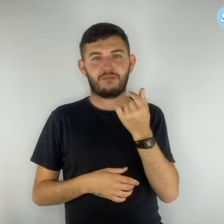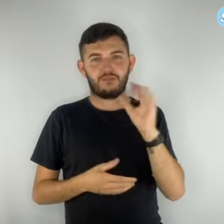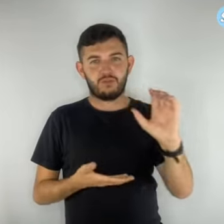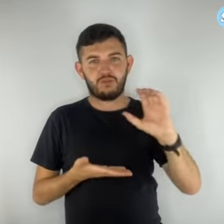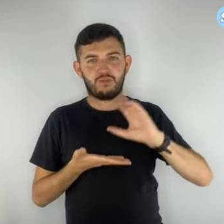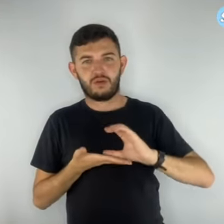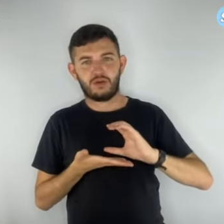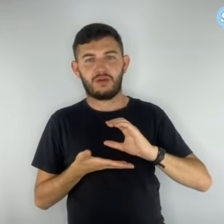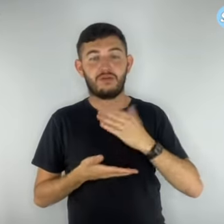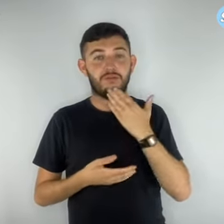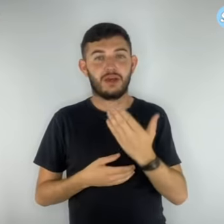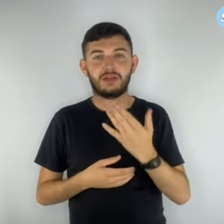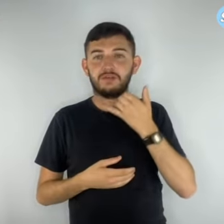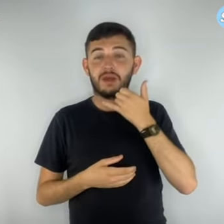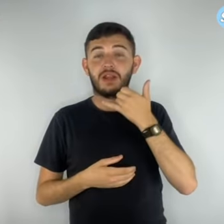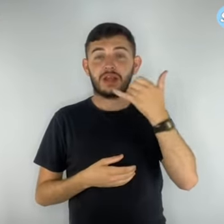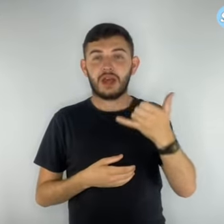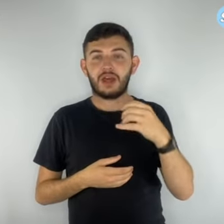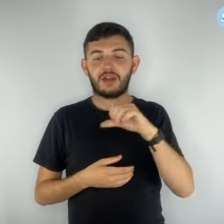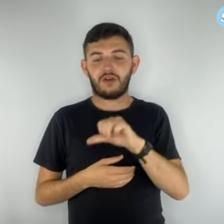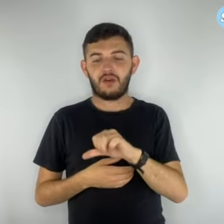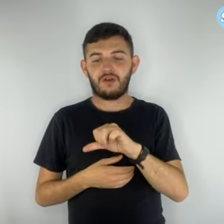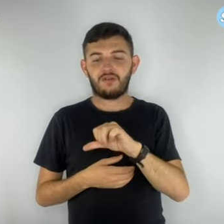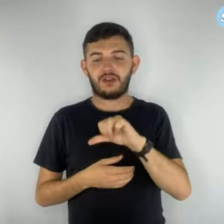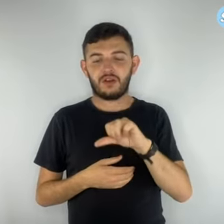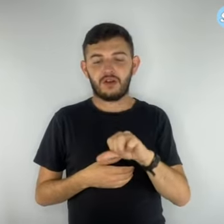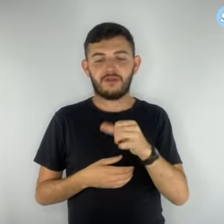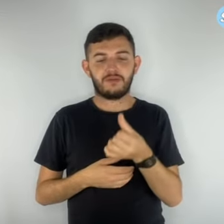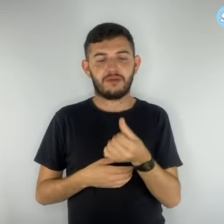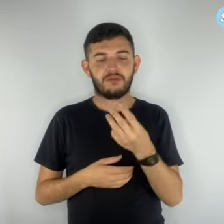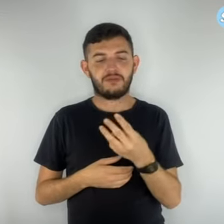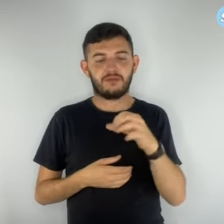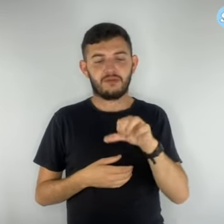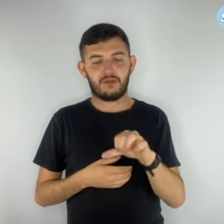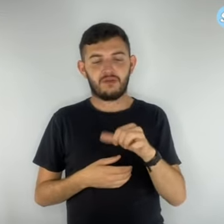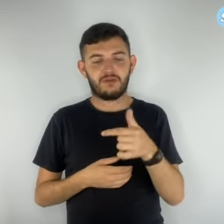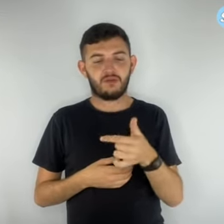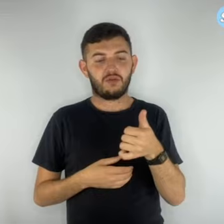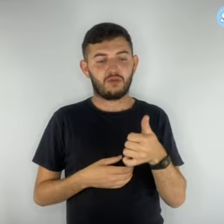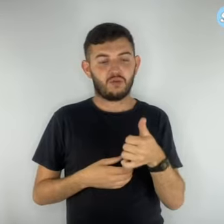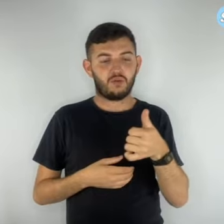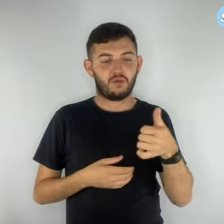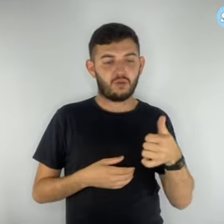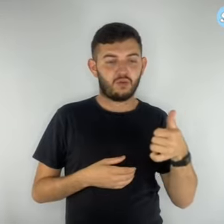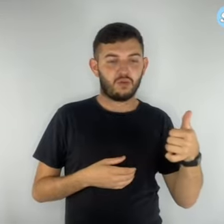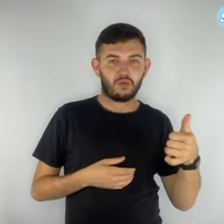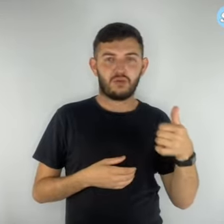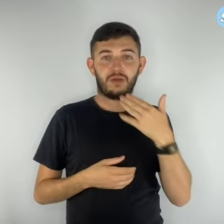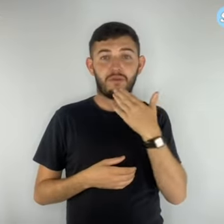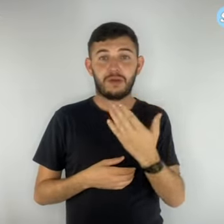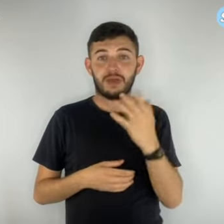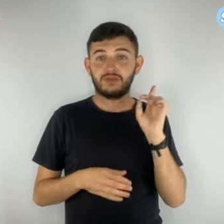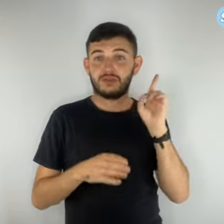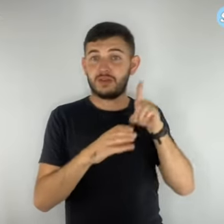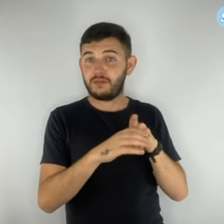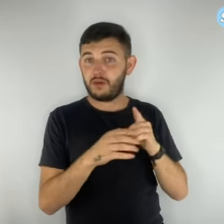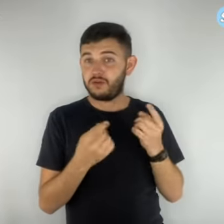99639-2111 e solicita um depósito de um valor na conta